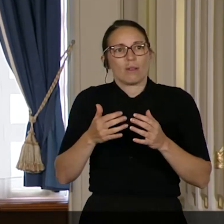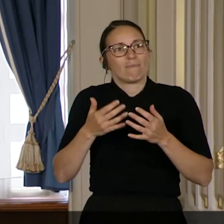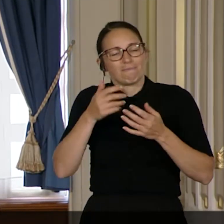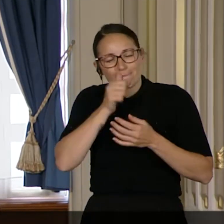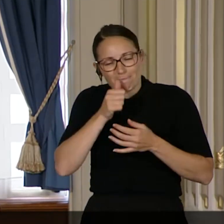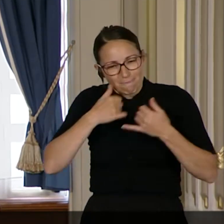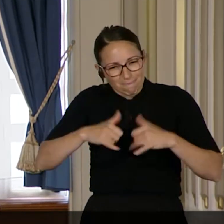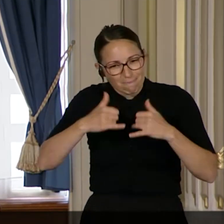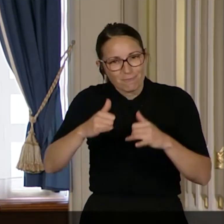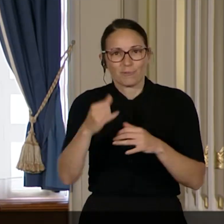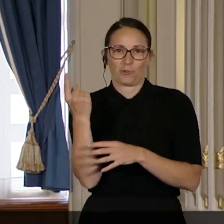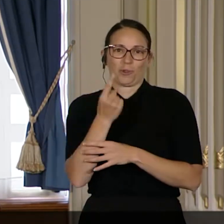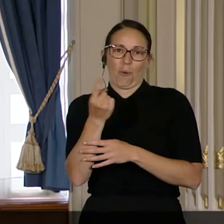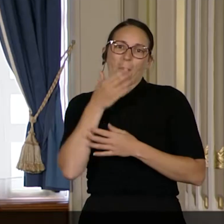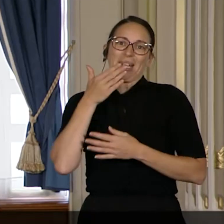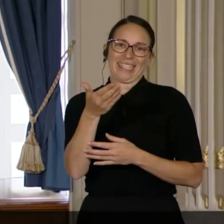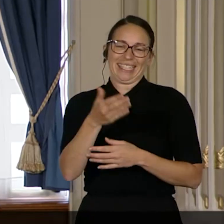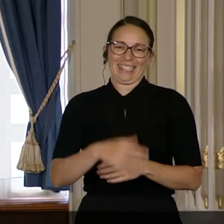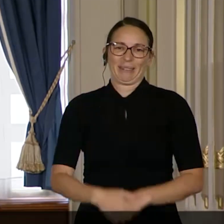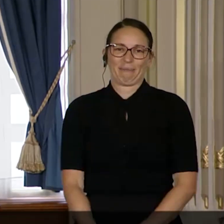Merci. Applaudissements